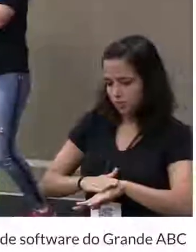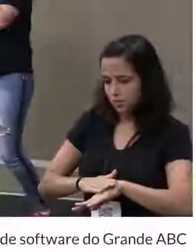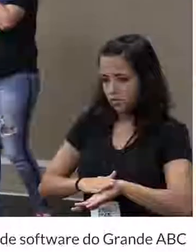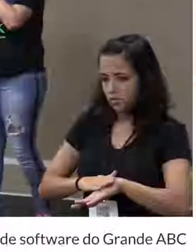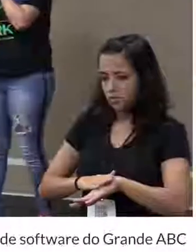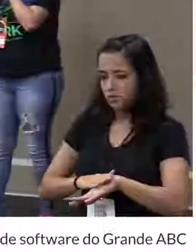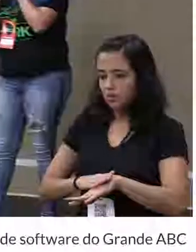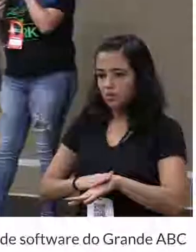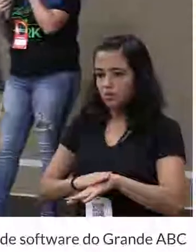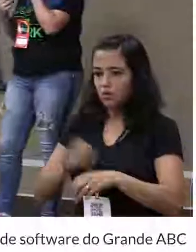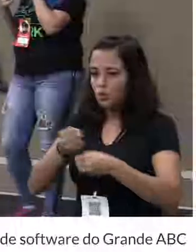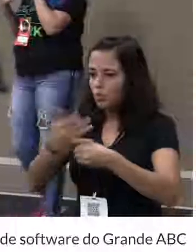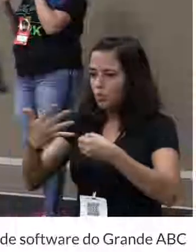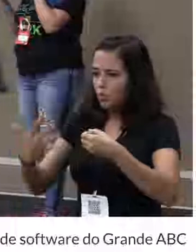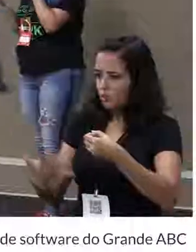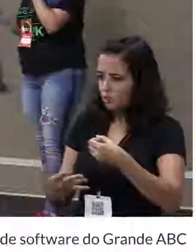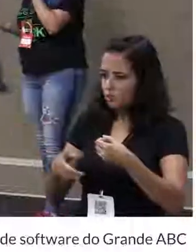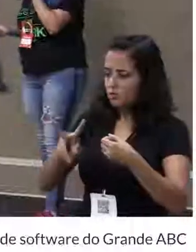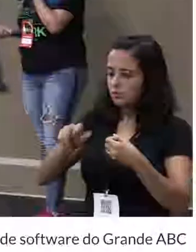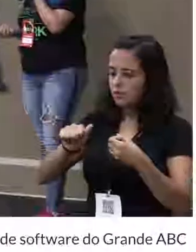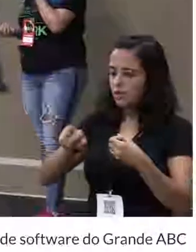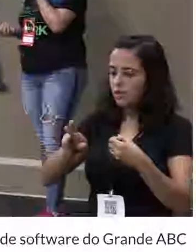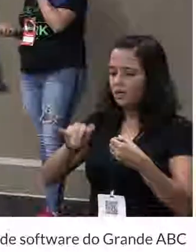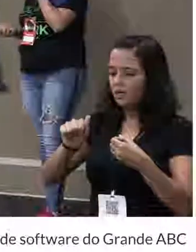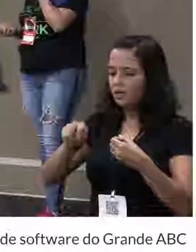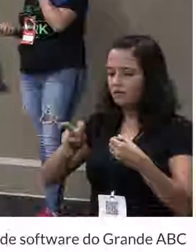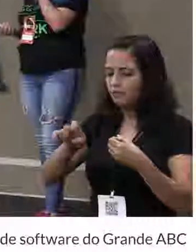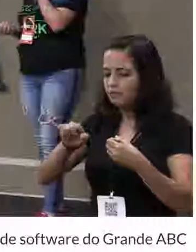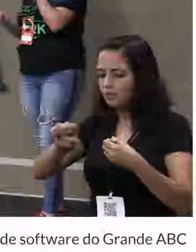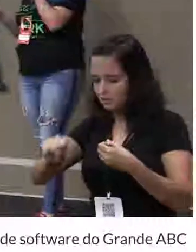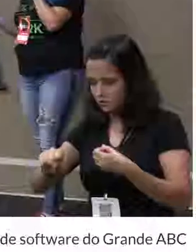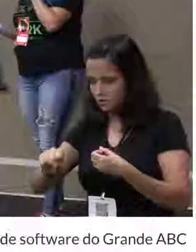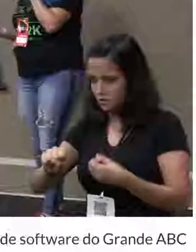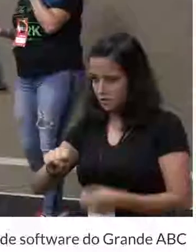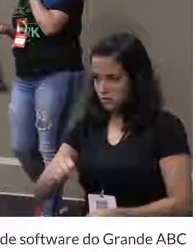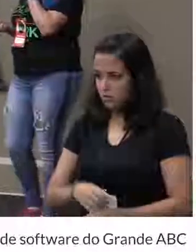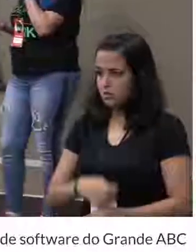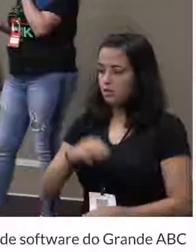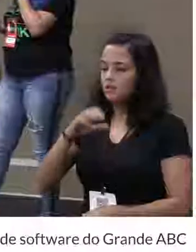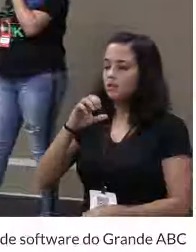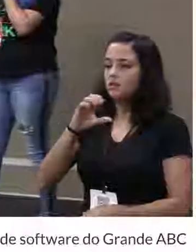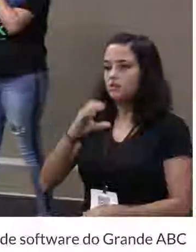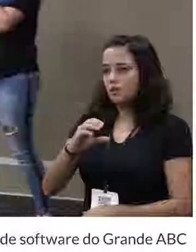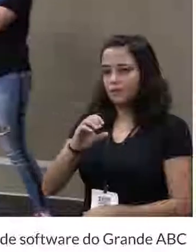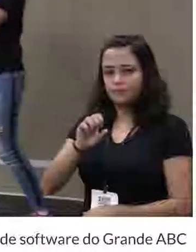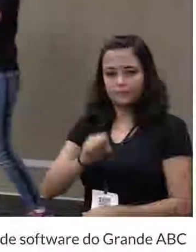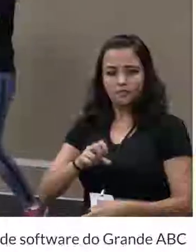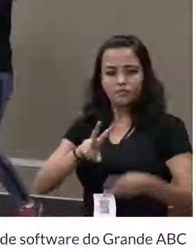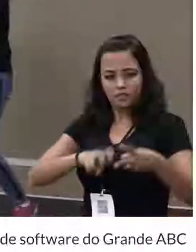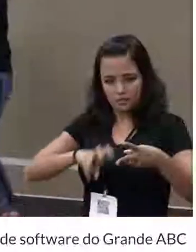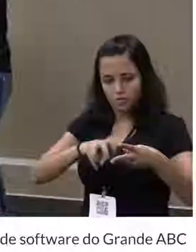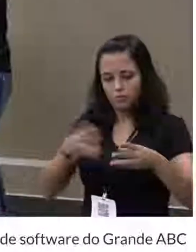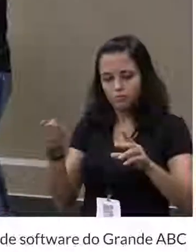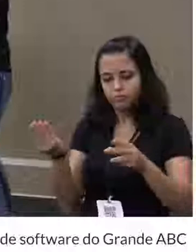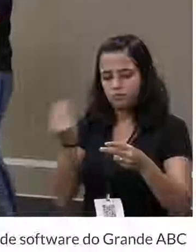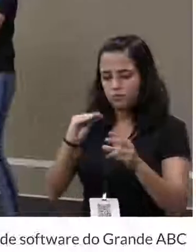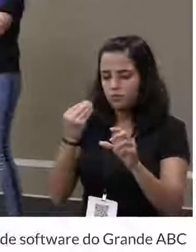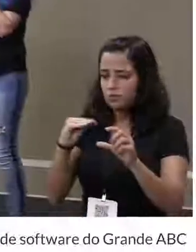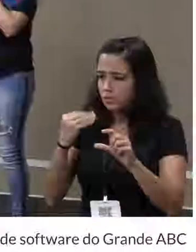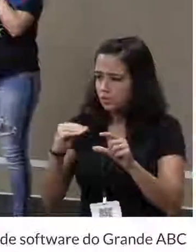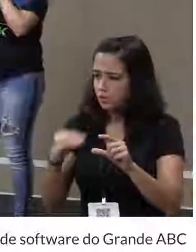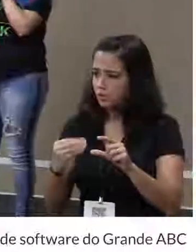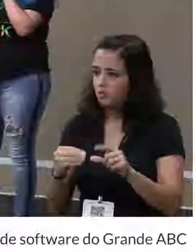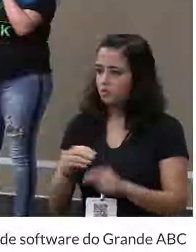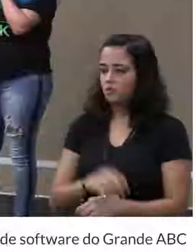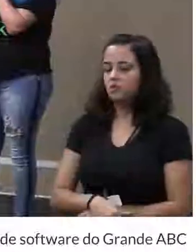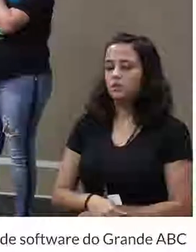trouxeram um conceito de variáveis nativas para o CSS. Uma das coisas que o pré-processador ajuda bastante é a questão da